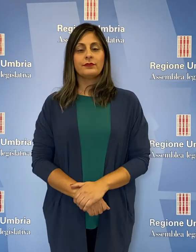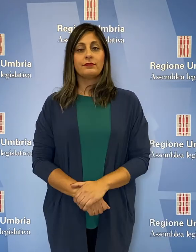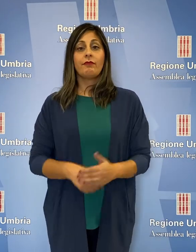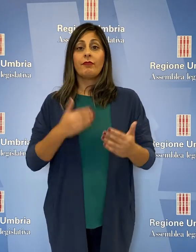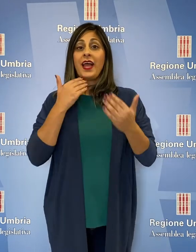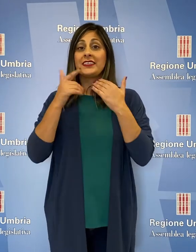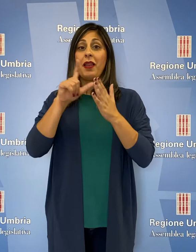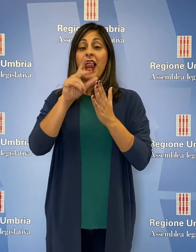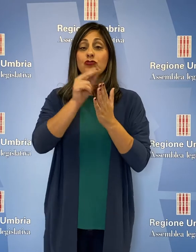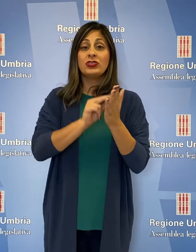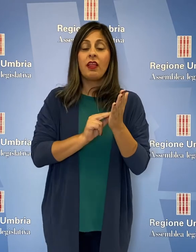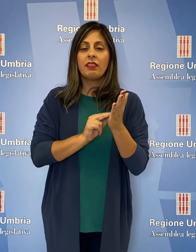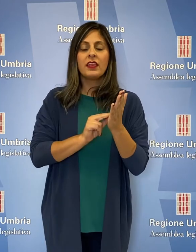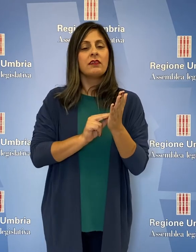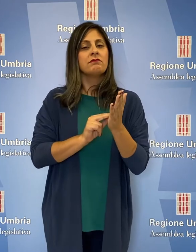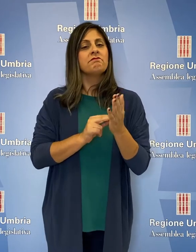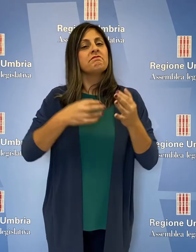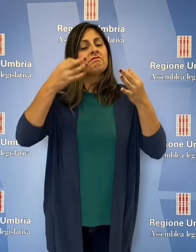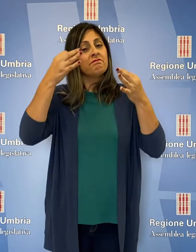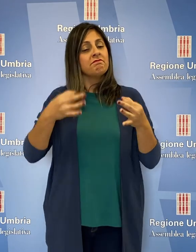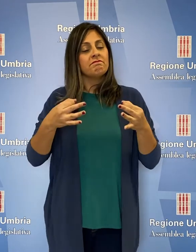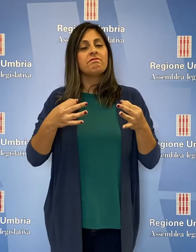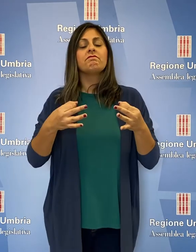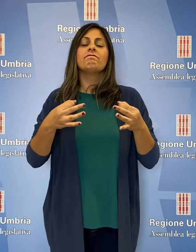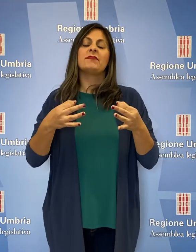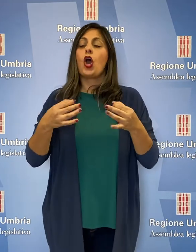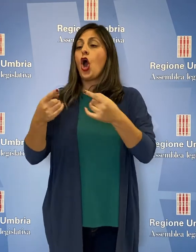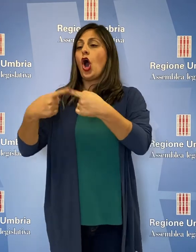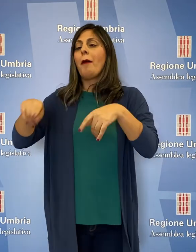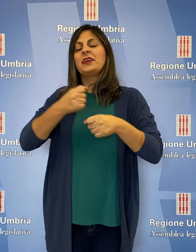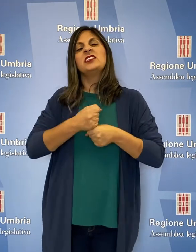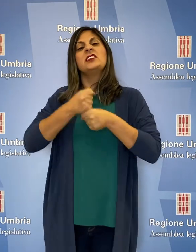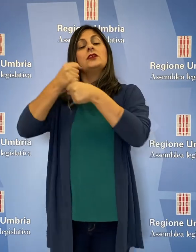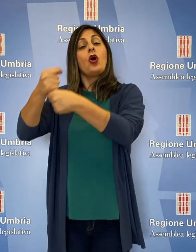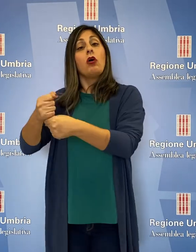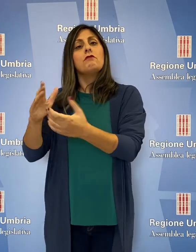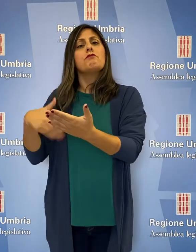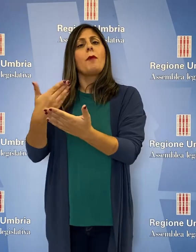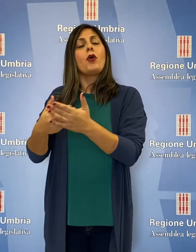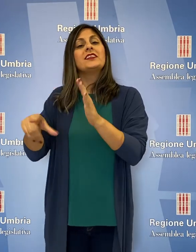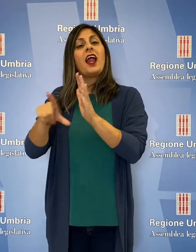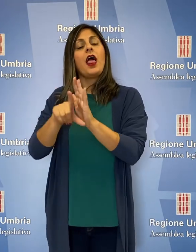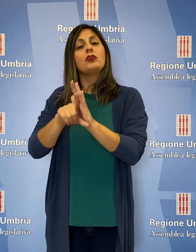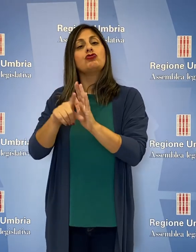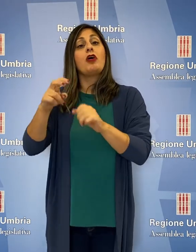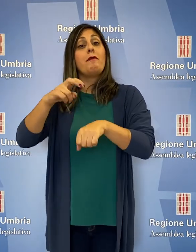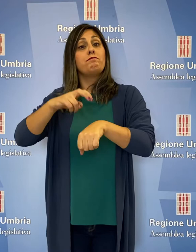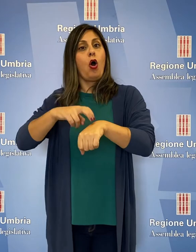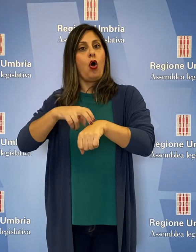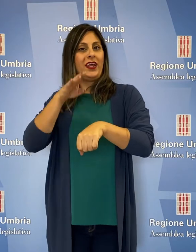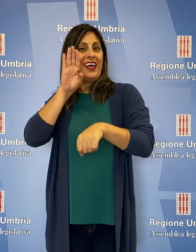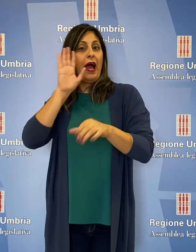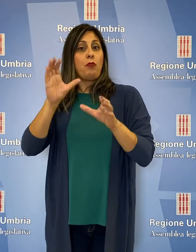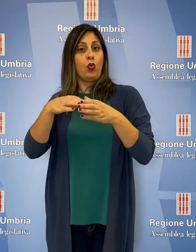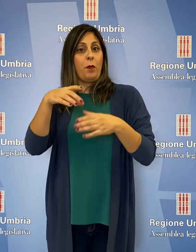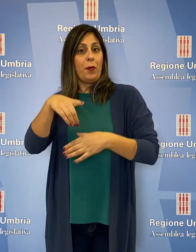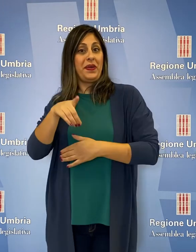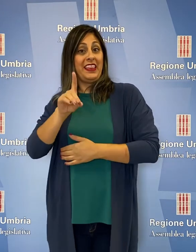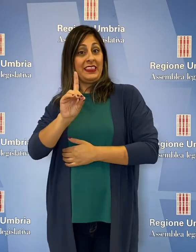L'Assemblea legislativa ha deciso anche di rinviare in commissione la proposta di legge del consigliere Tommaso Bori, capogruppo del Partito